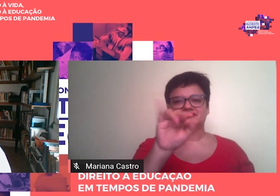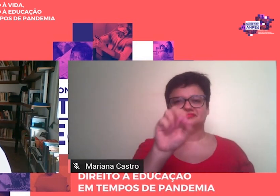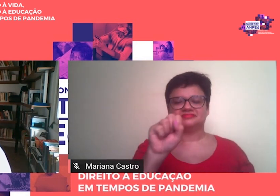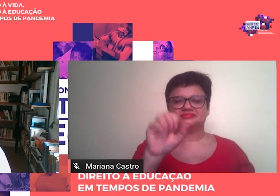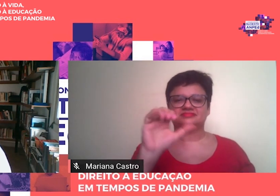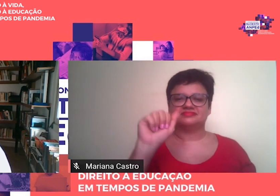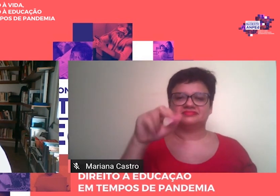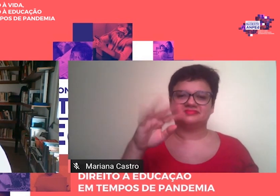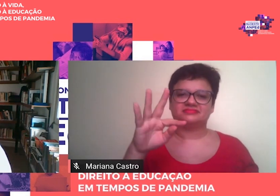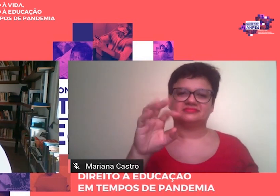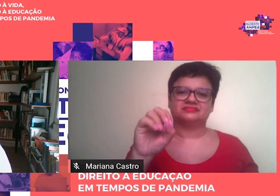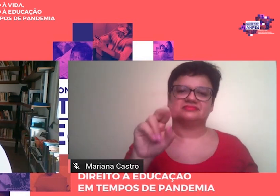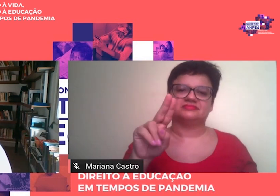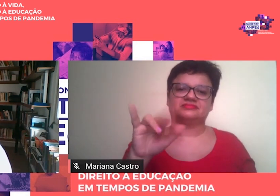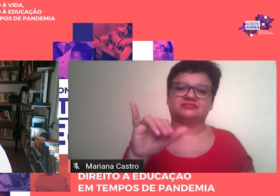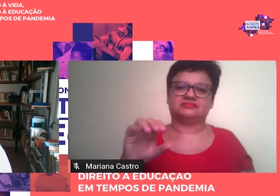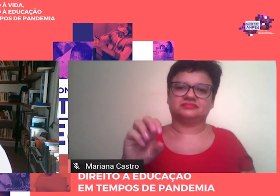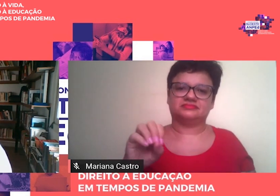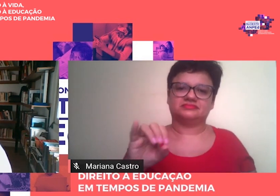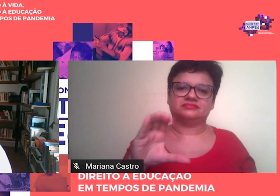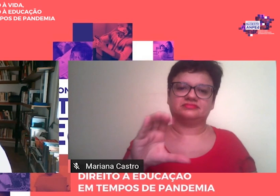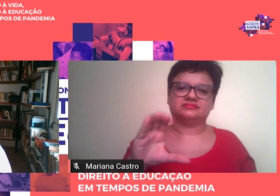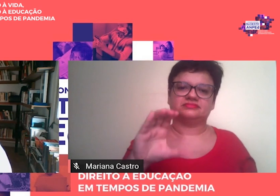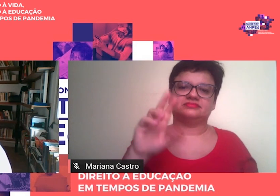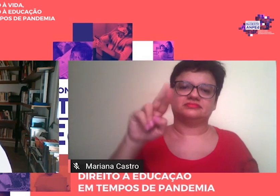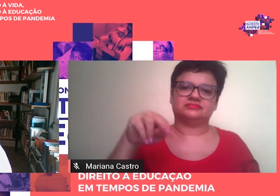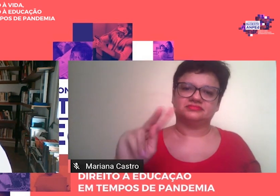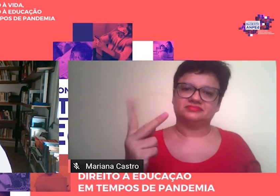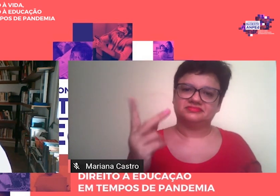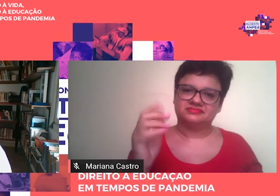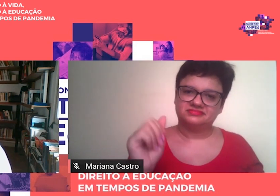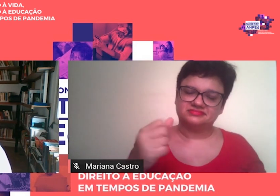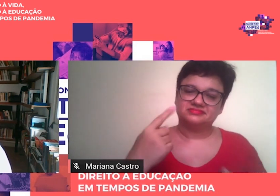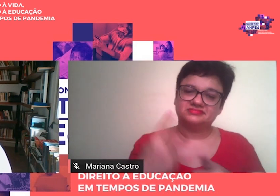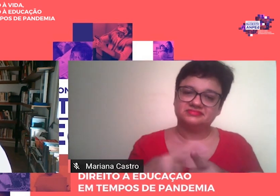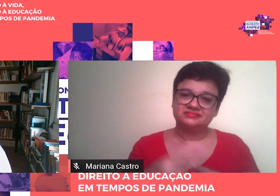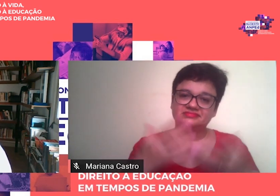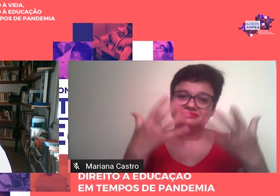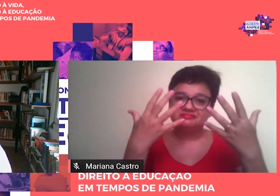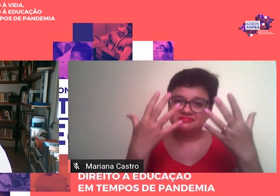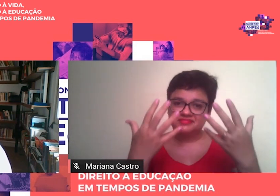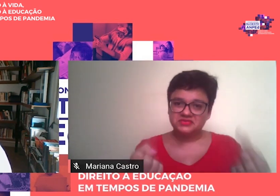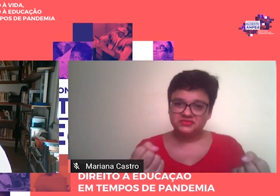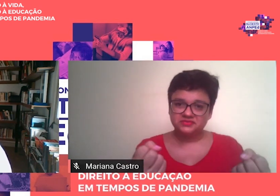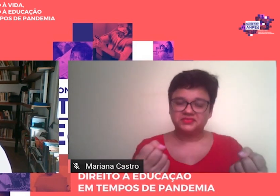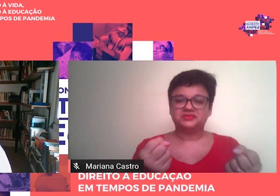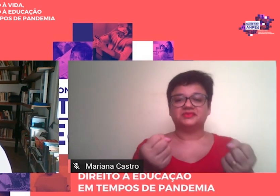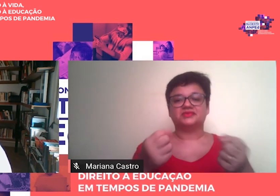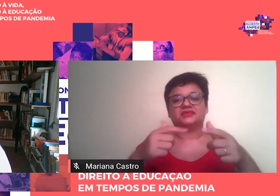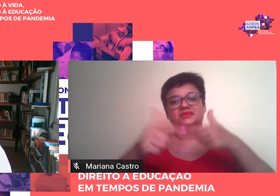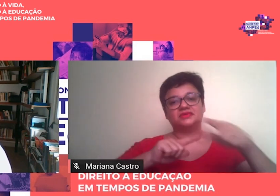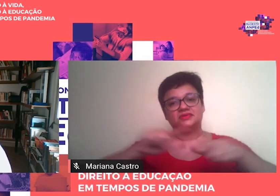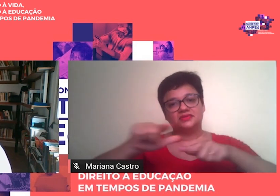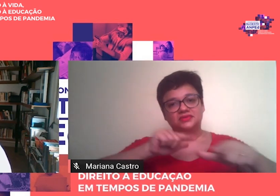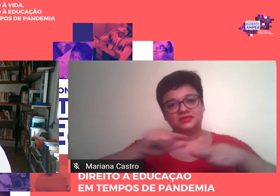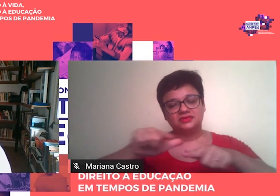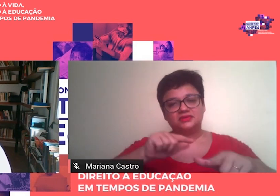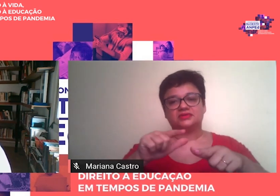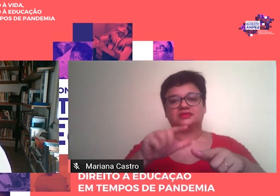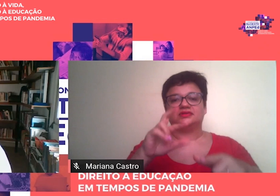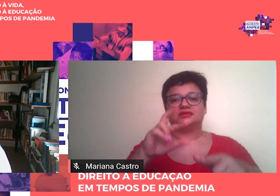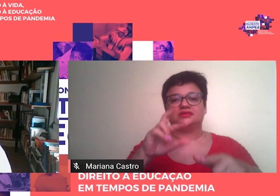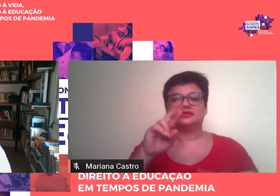professora Ana Carolina Galvão por terem assumido o encargo de produzir as resenhas educativas